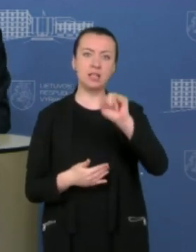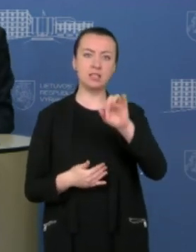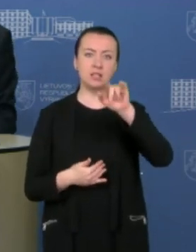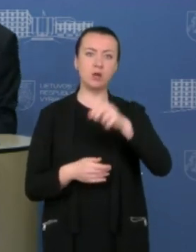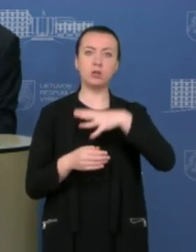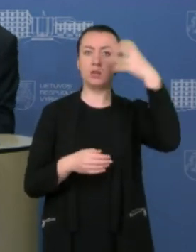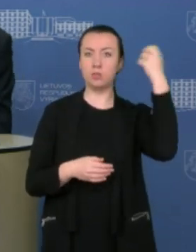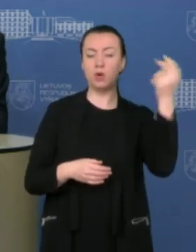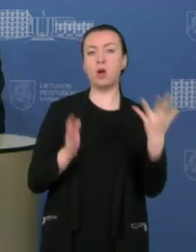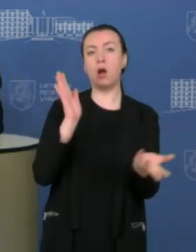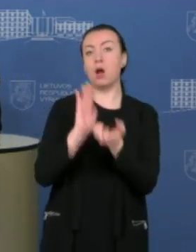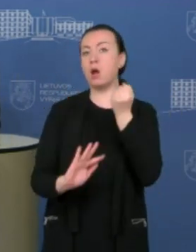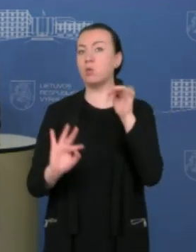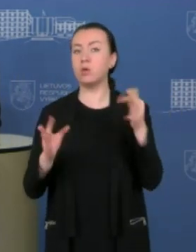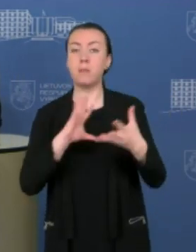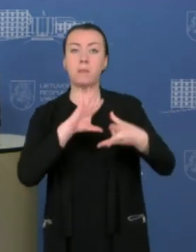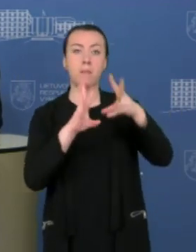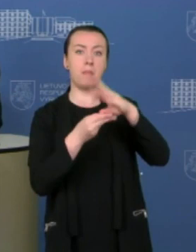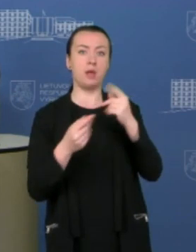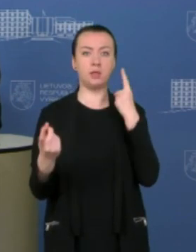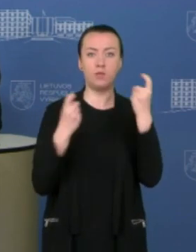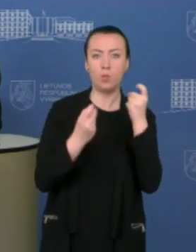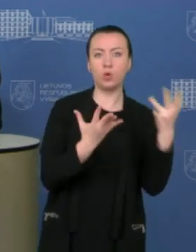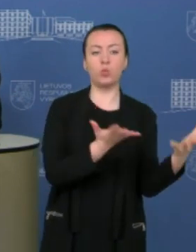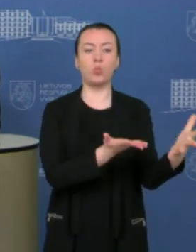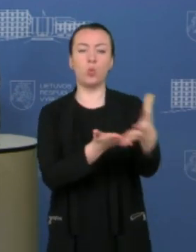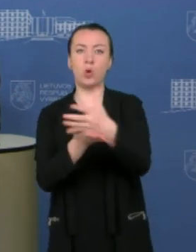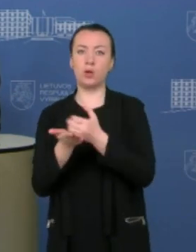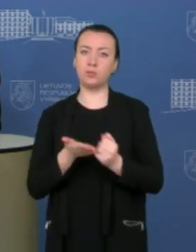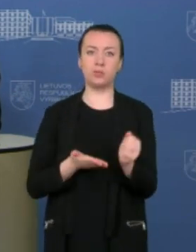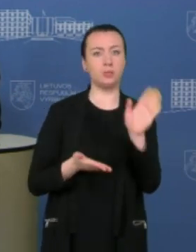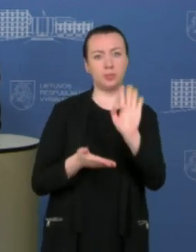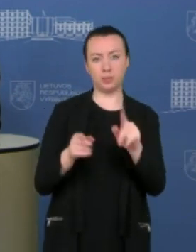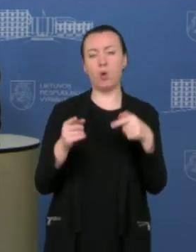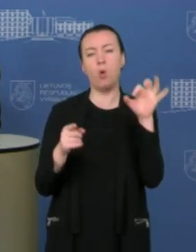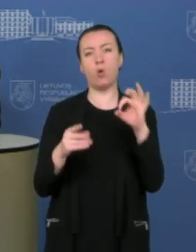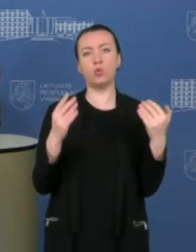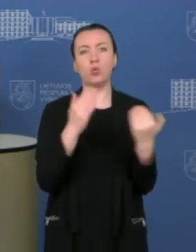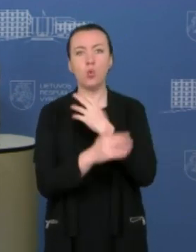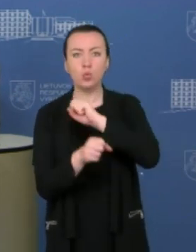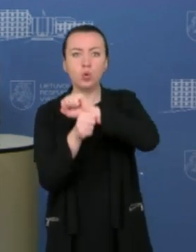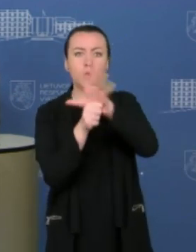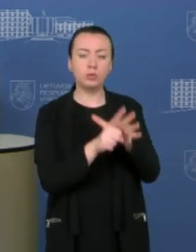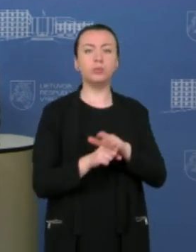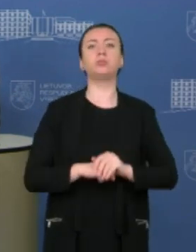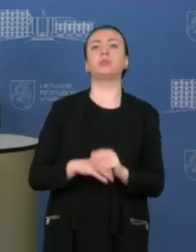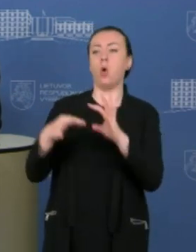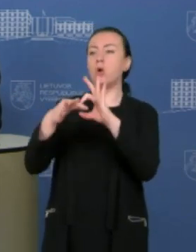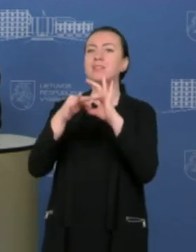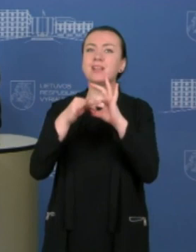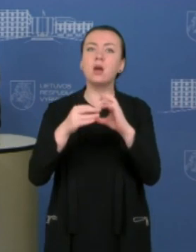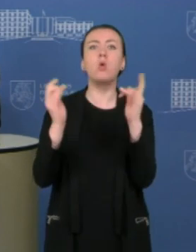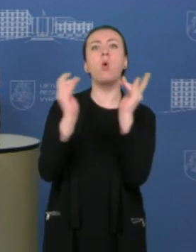gaus ne tik apibendrintus duomenys apie naujus nustatytus atvejus, salitį